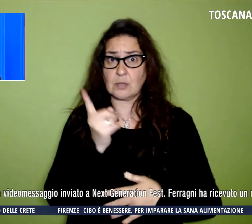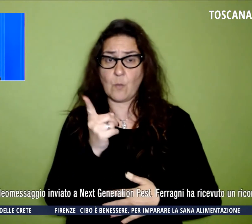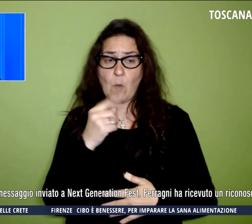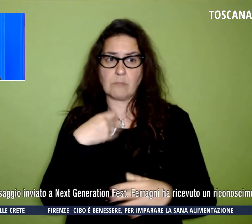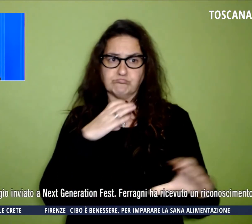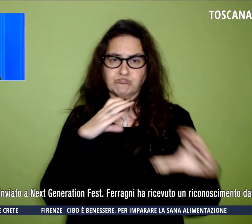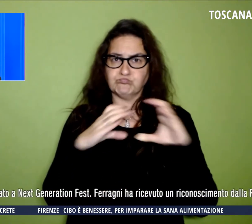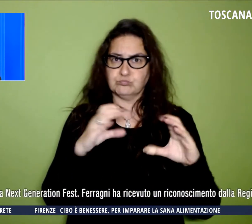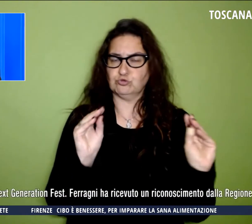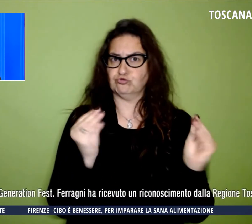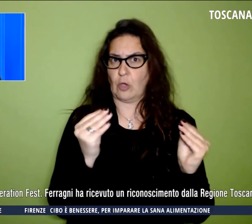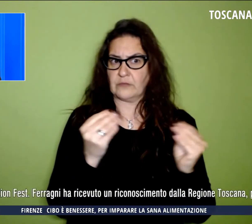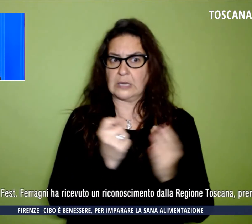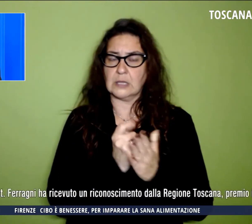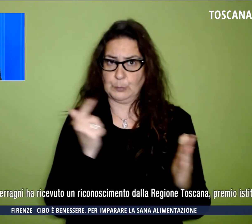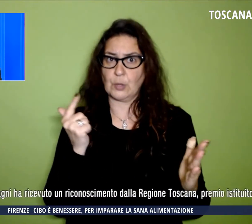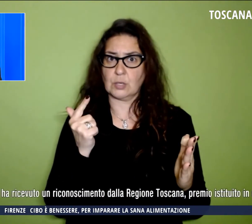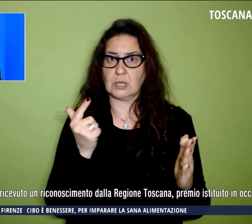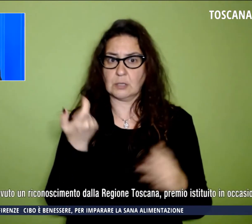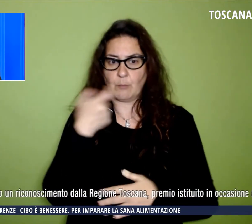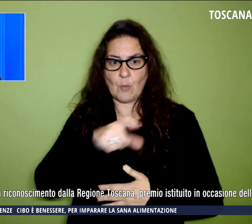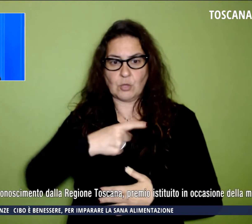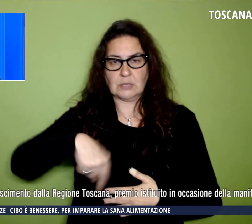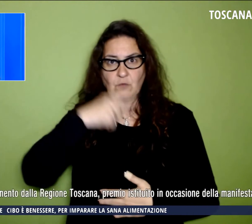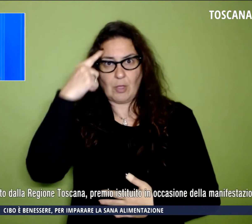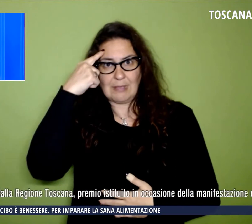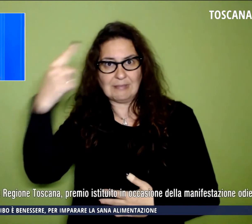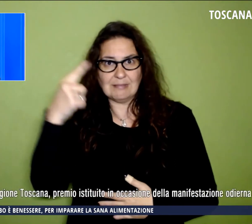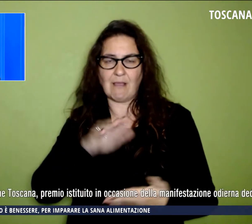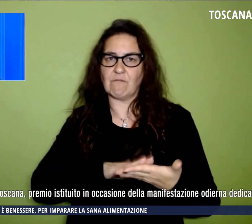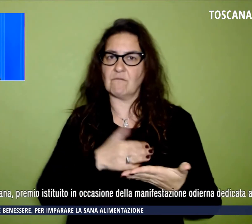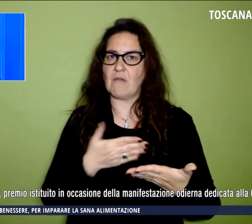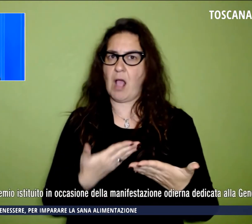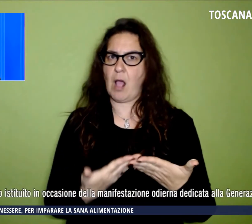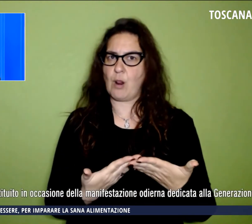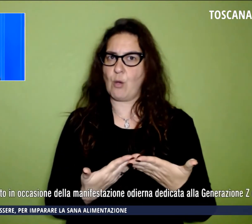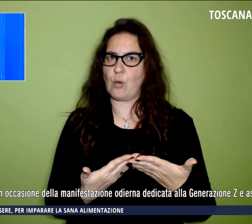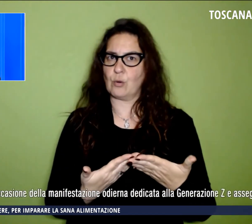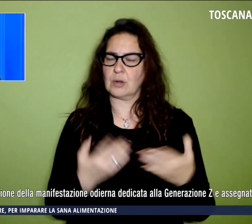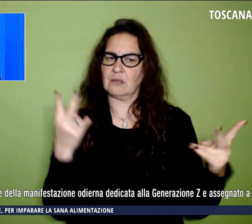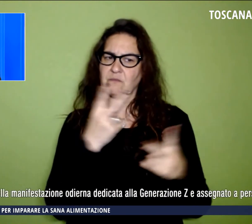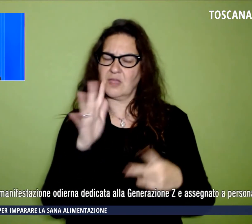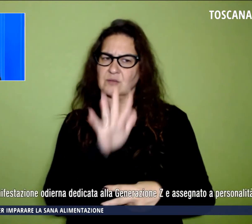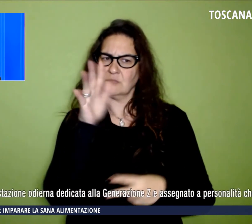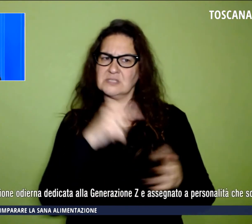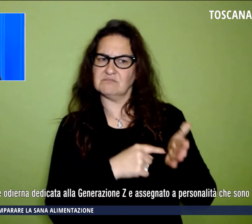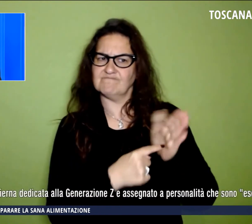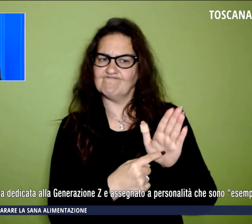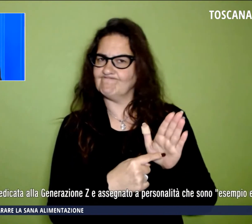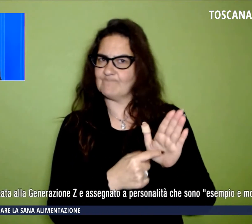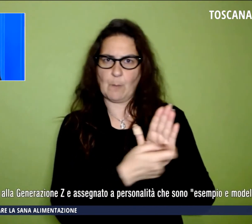perché sento che le nostre idee, i nostri valori non sono rappresentati a dovere in questa